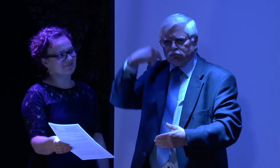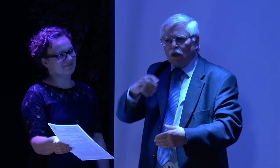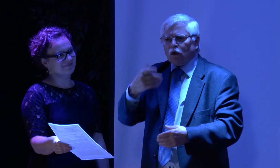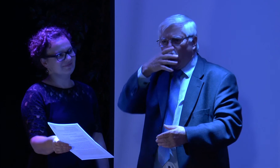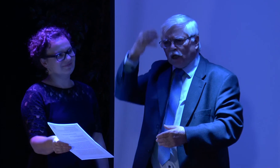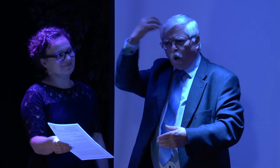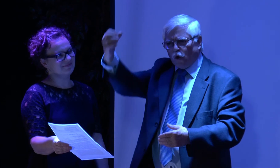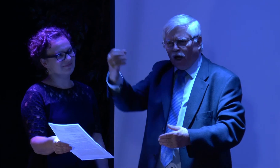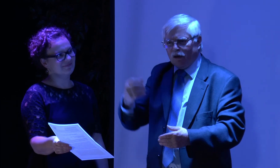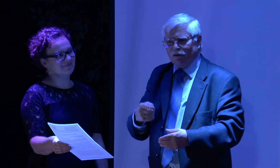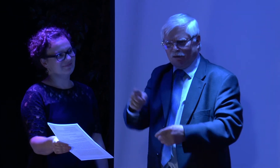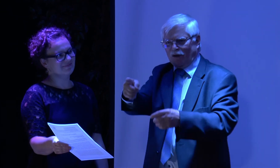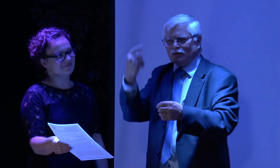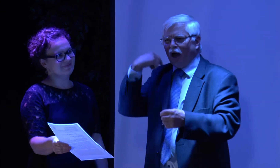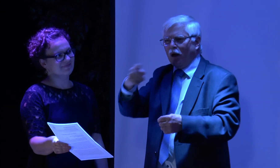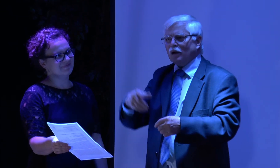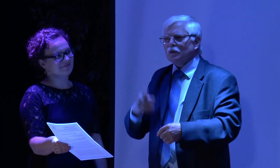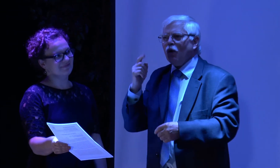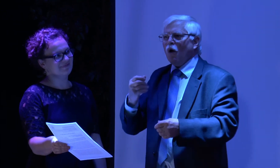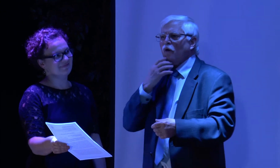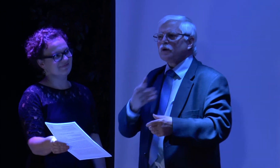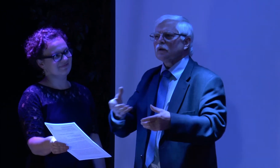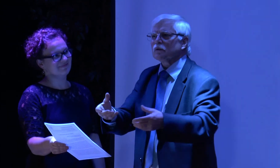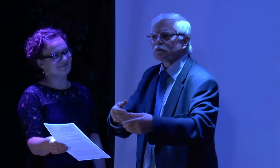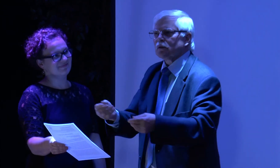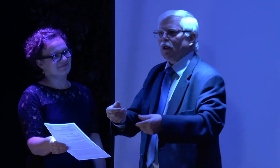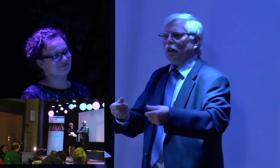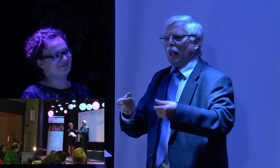Die kulturelle Entwicklung in Ostdeutschland.